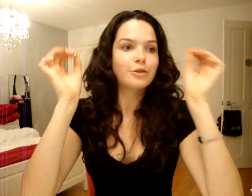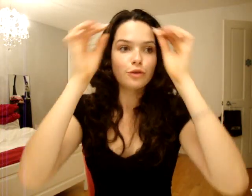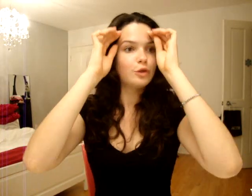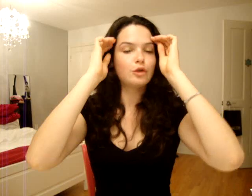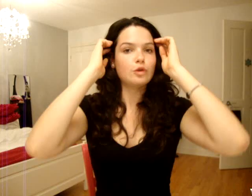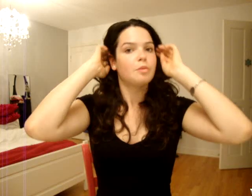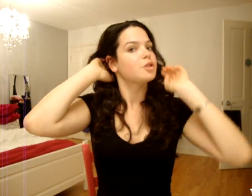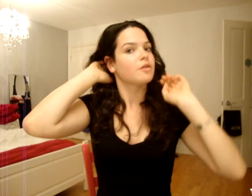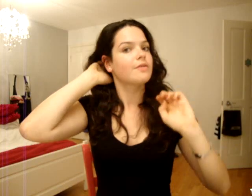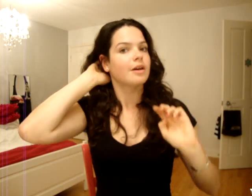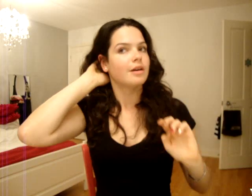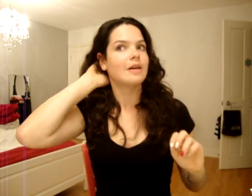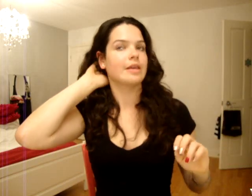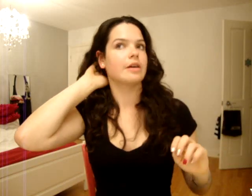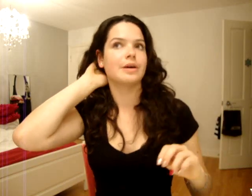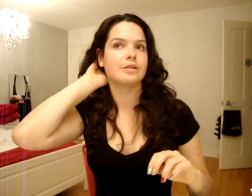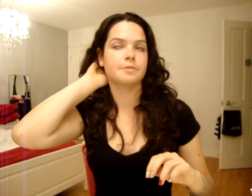Genre, tu ne peux pas survivre. Fait que, ouais, c'est ça.